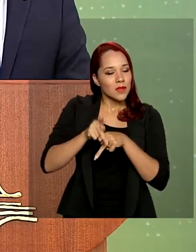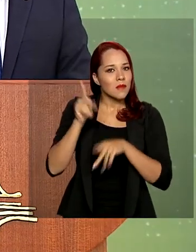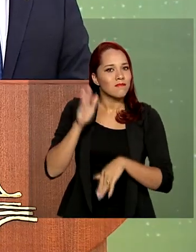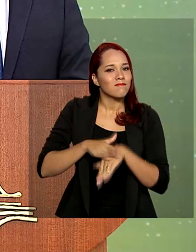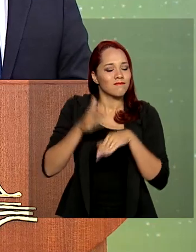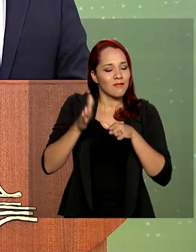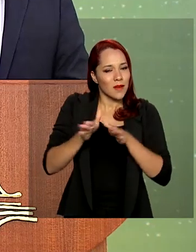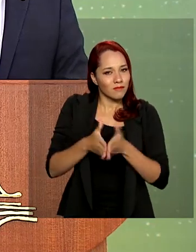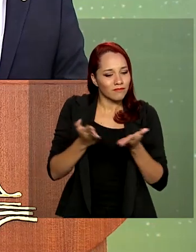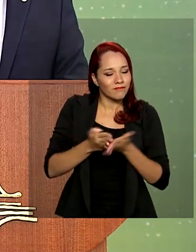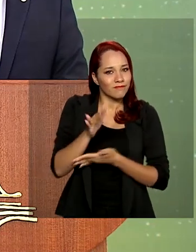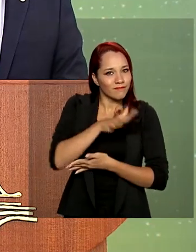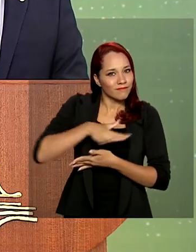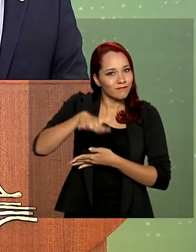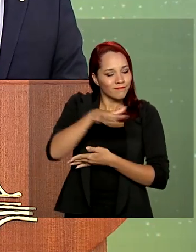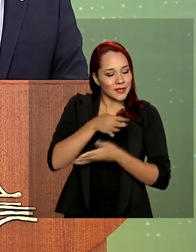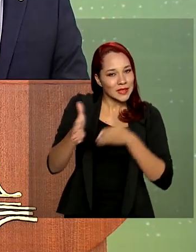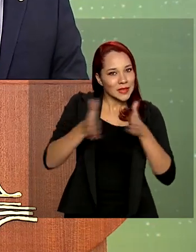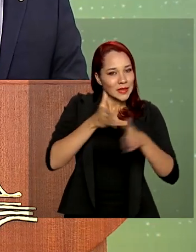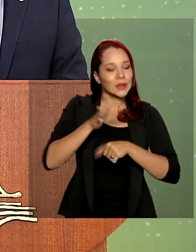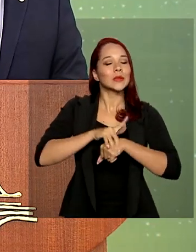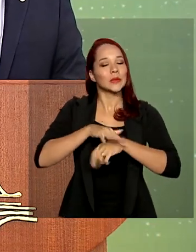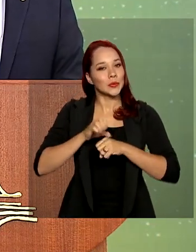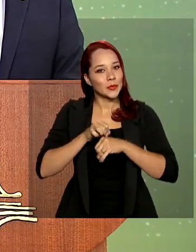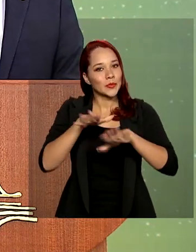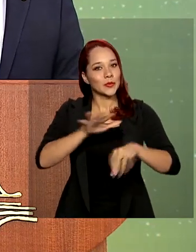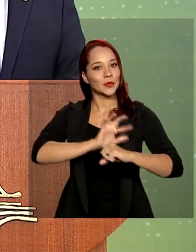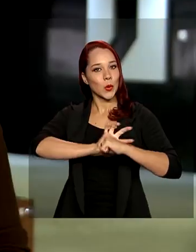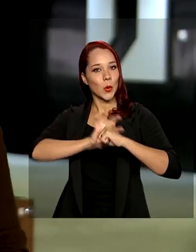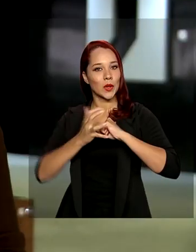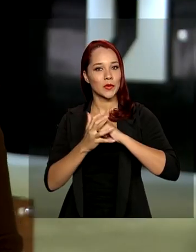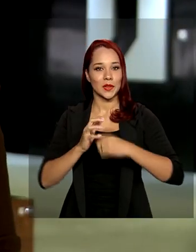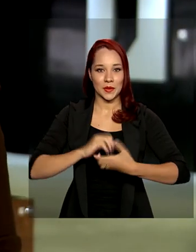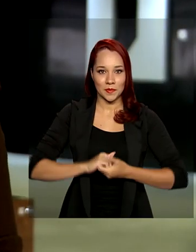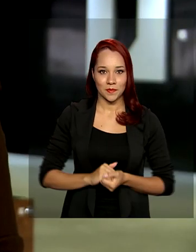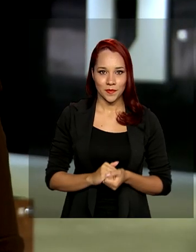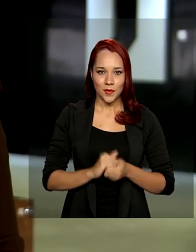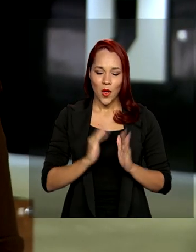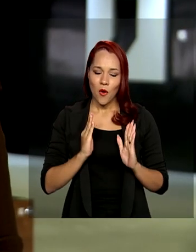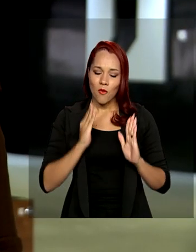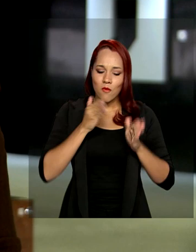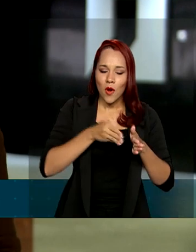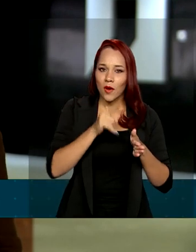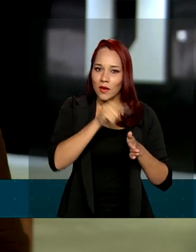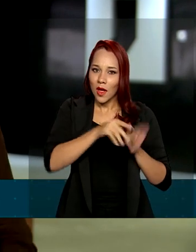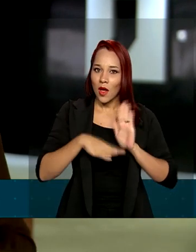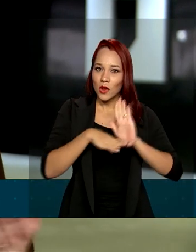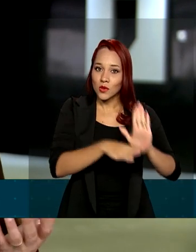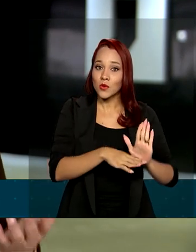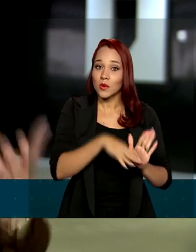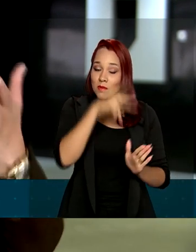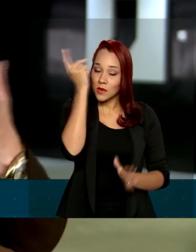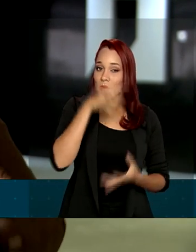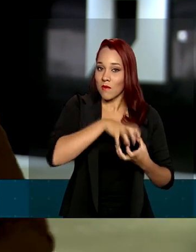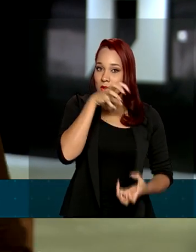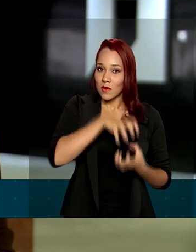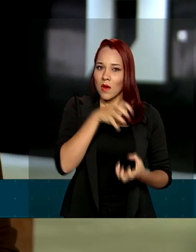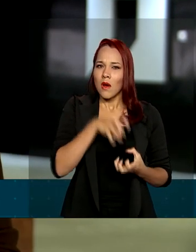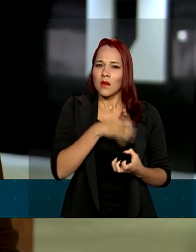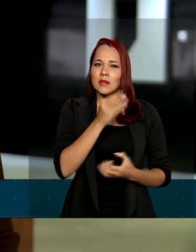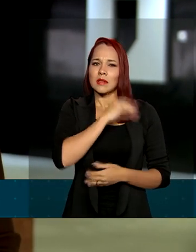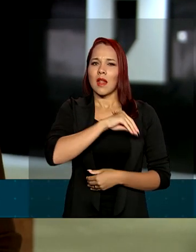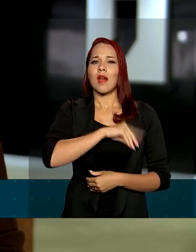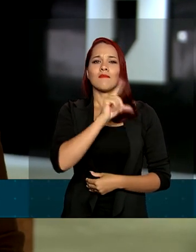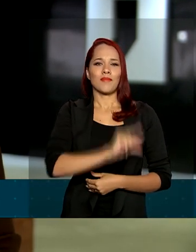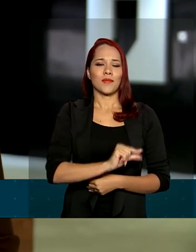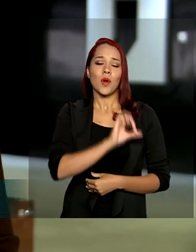vive em regiões carentes nesse momento de pandemia de coronavírus. O foco é no apoio aos idosos de baixa renda, beneficiários do